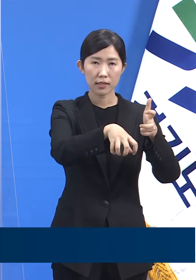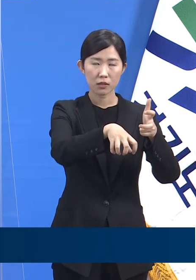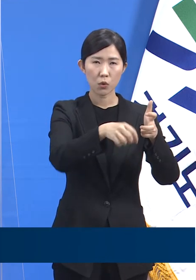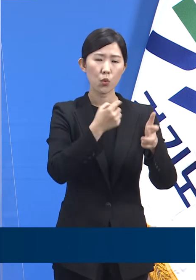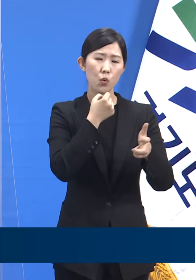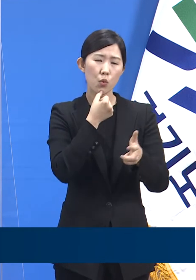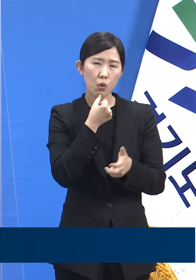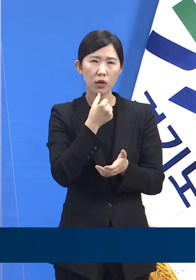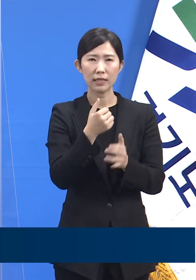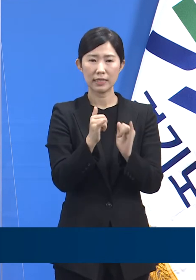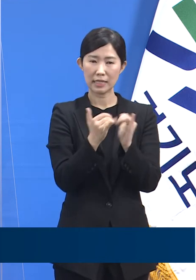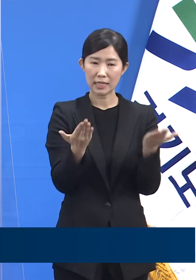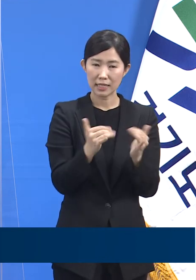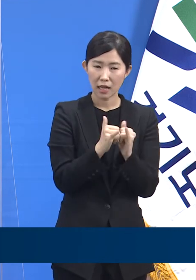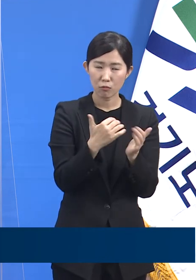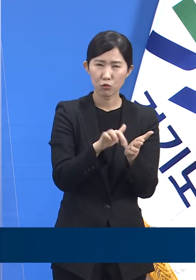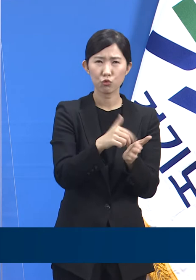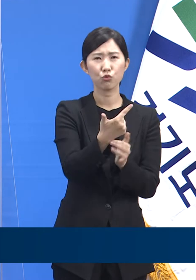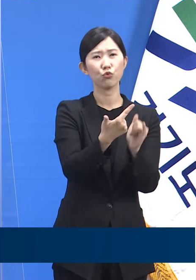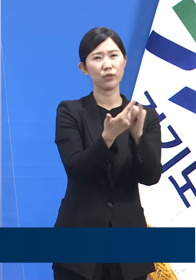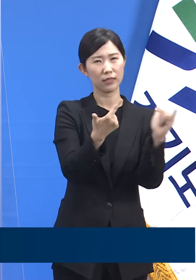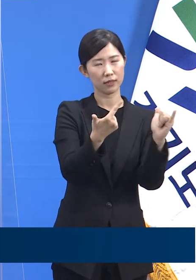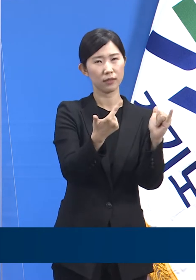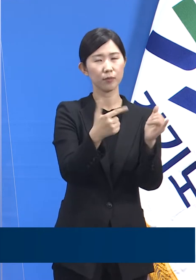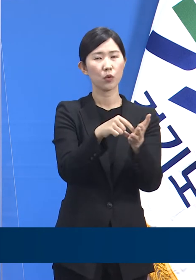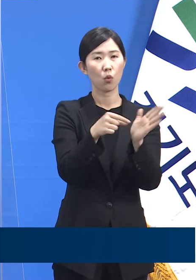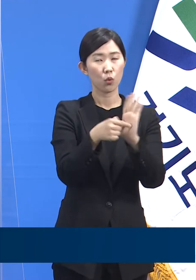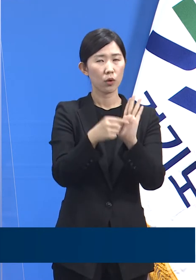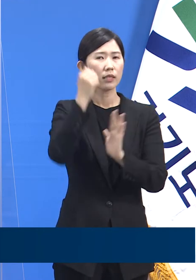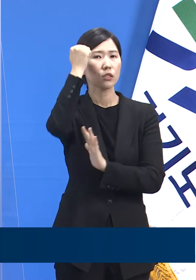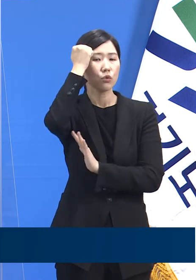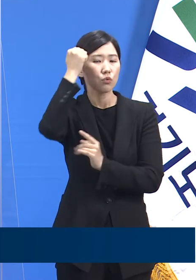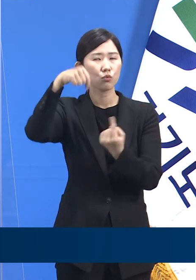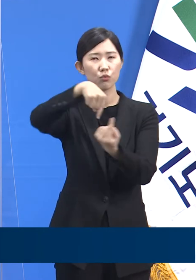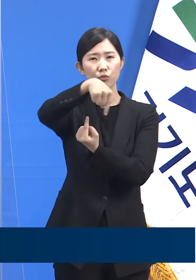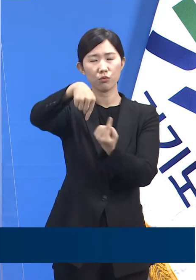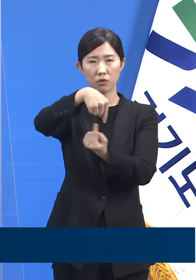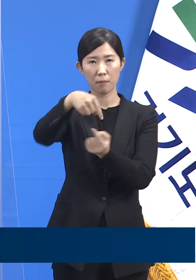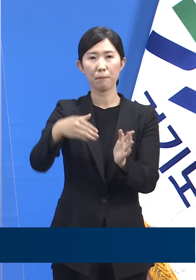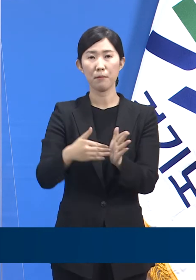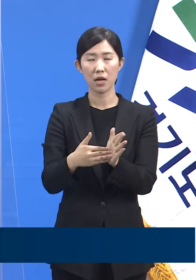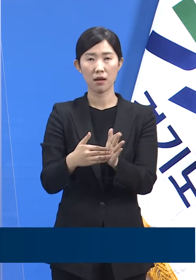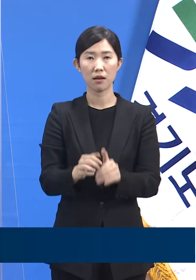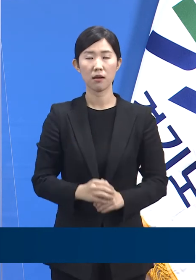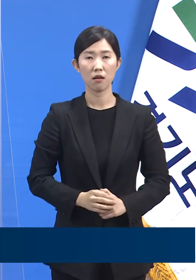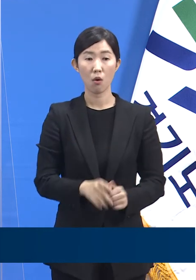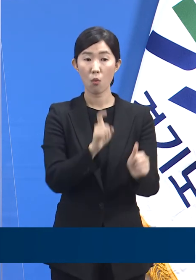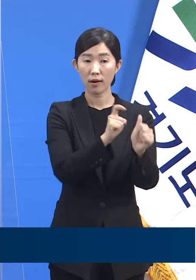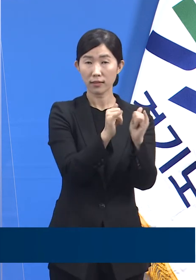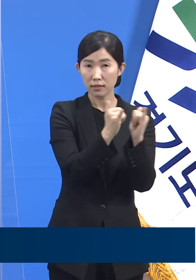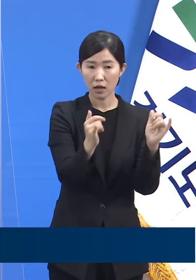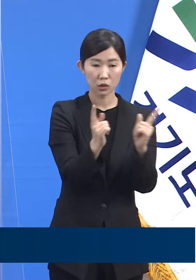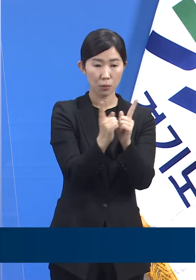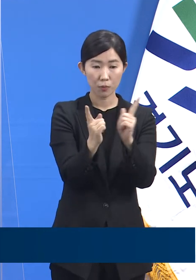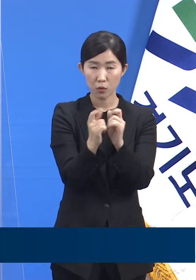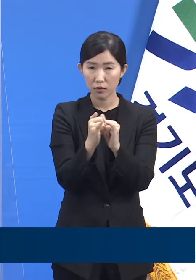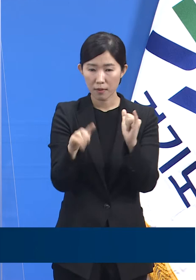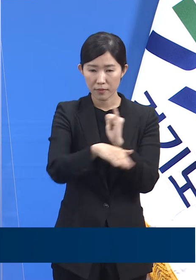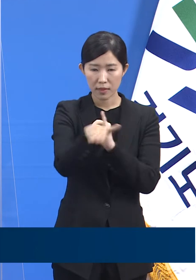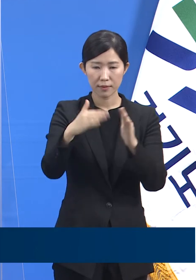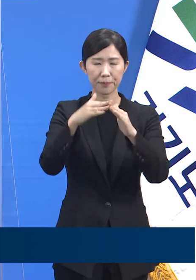사업체이며 기숙사를 운영했습니다. 확진자와 접촉한 사람들은 전원 자가격리